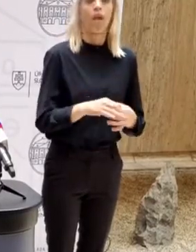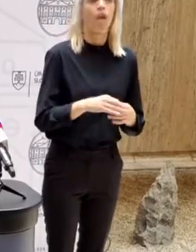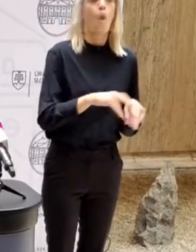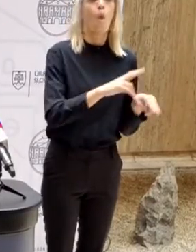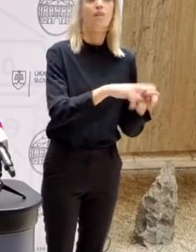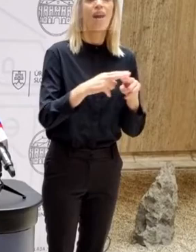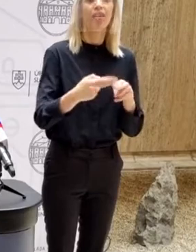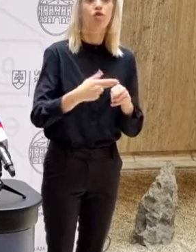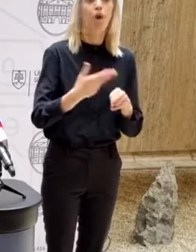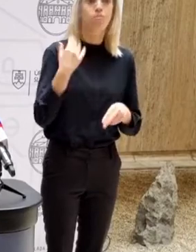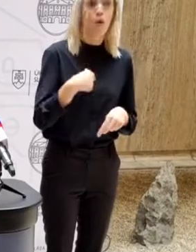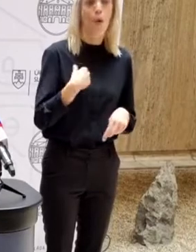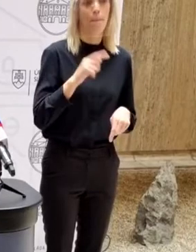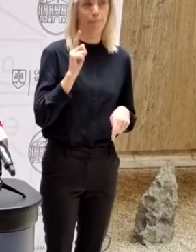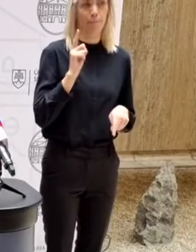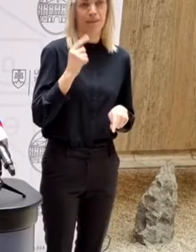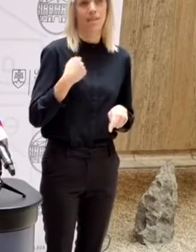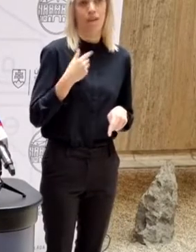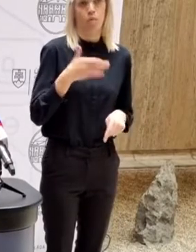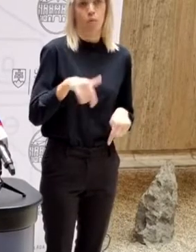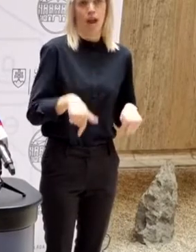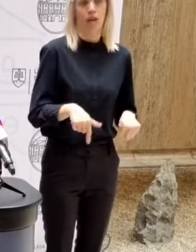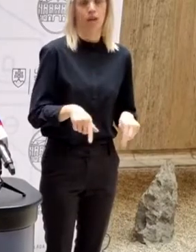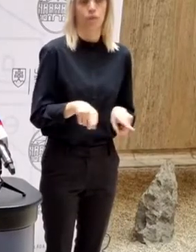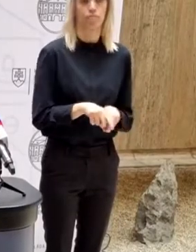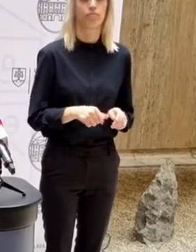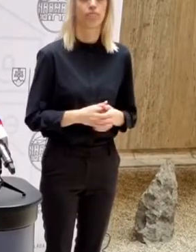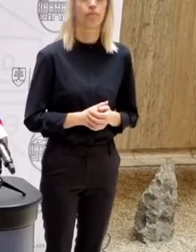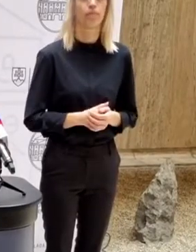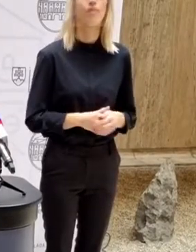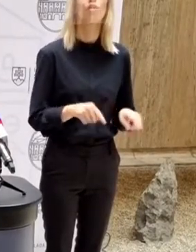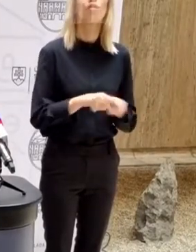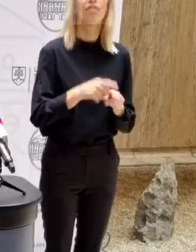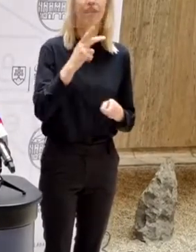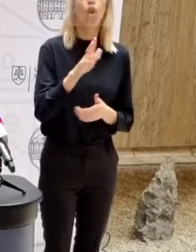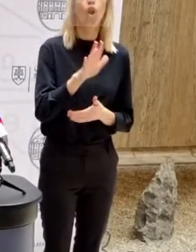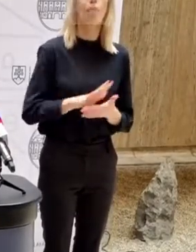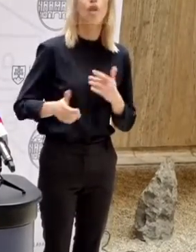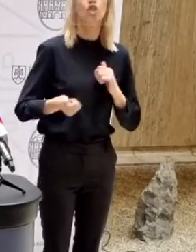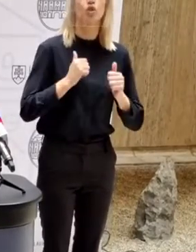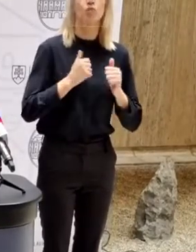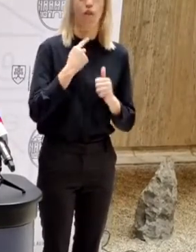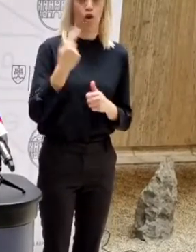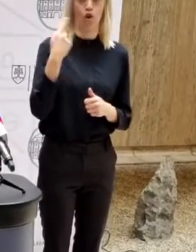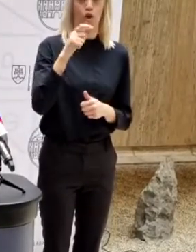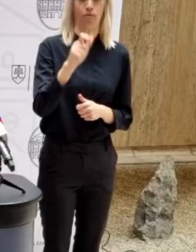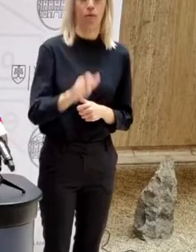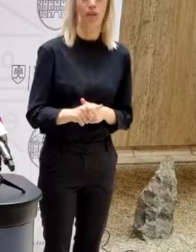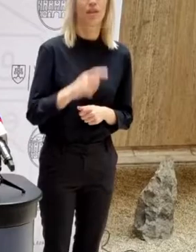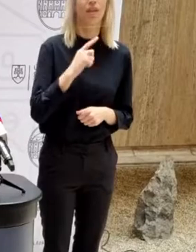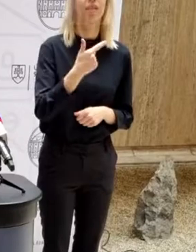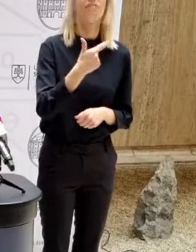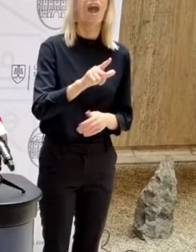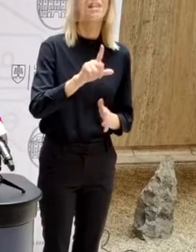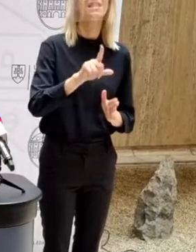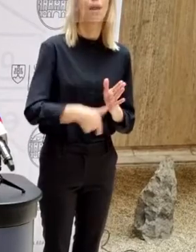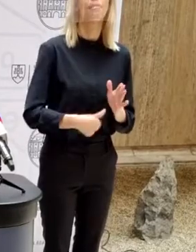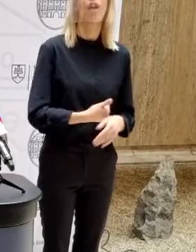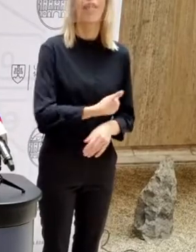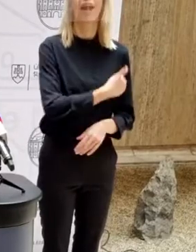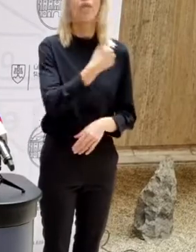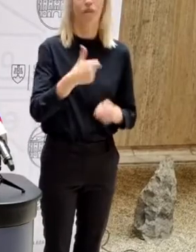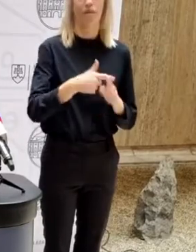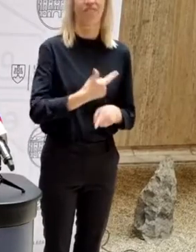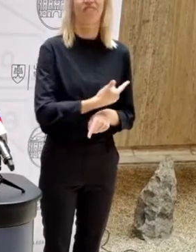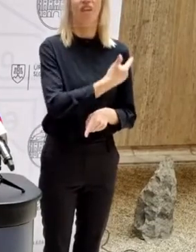okolitých krajinách. Zároveň je to podobné ako v oblasti športu, kde odborníci hovorí o tom, že tie dva zamaškané roky bude